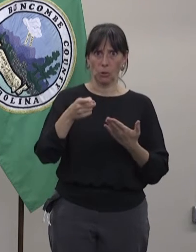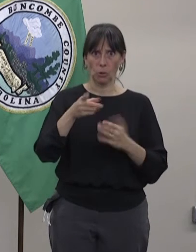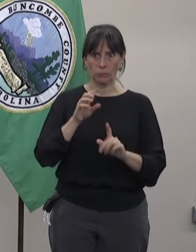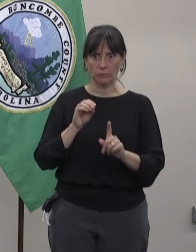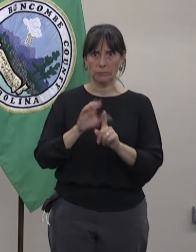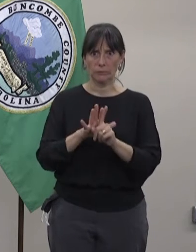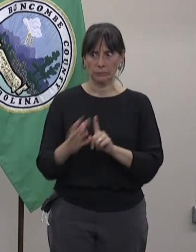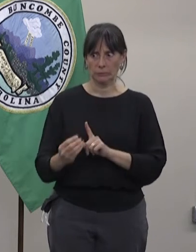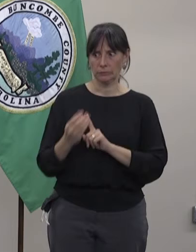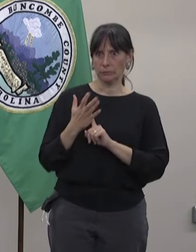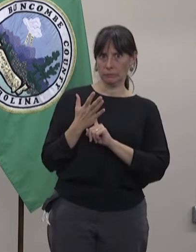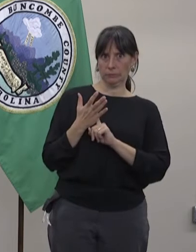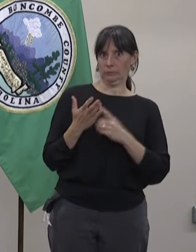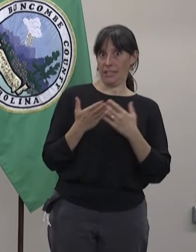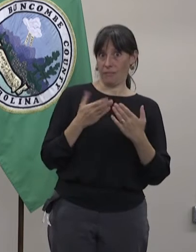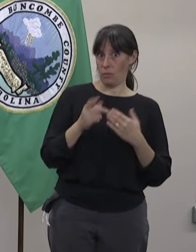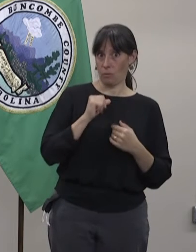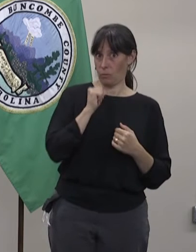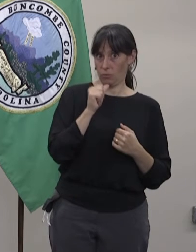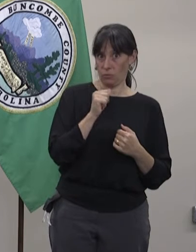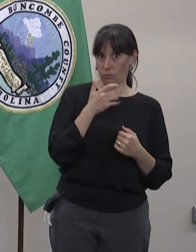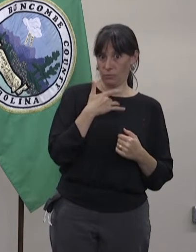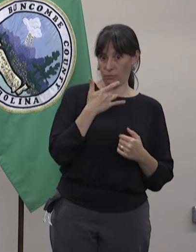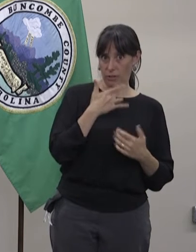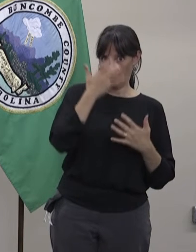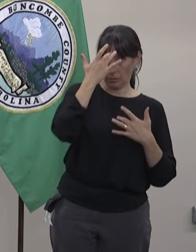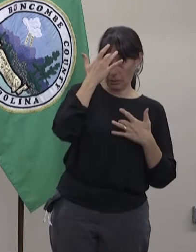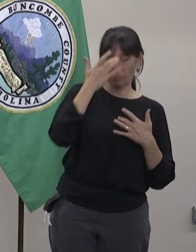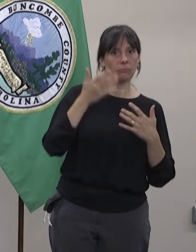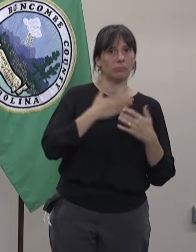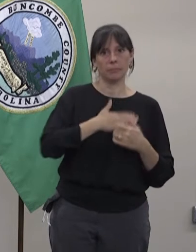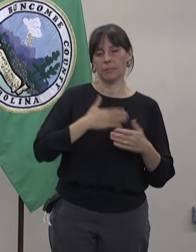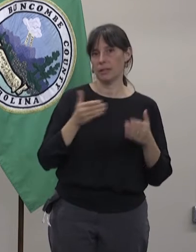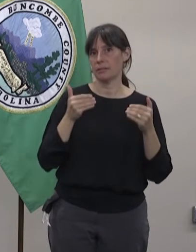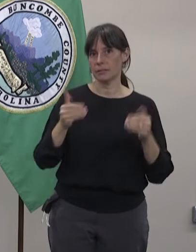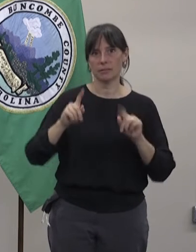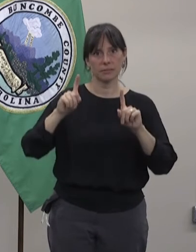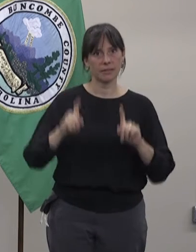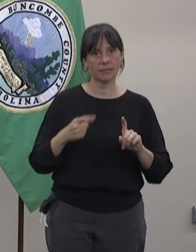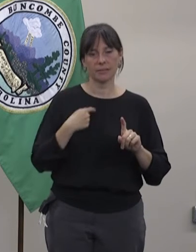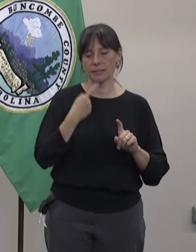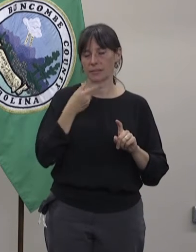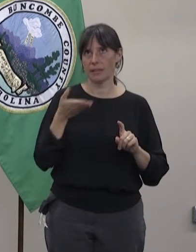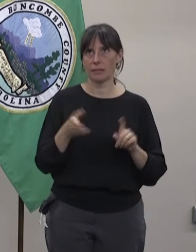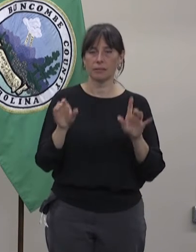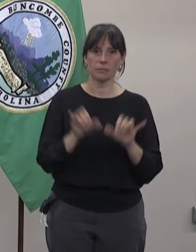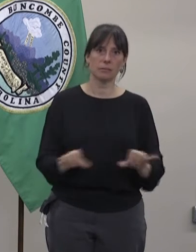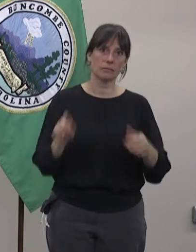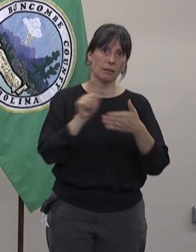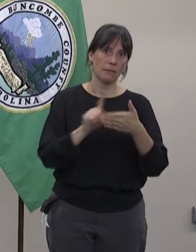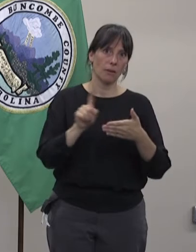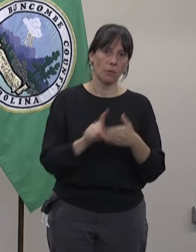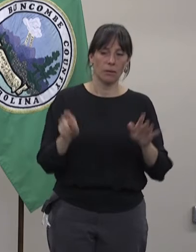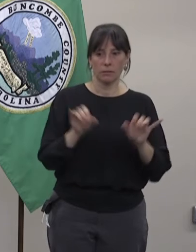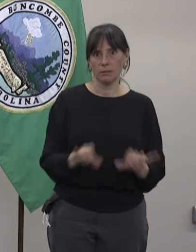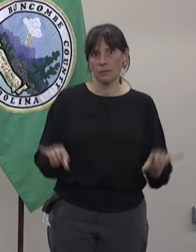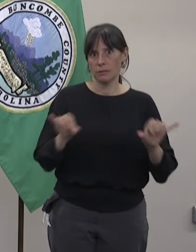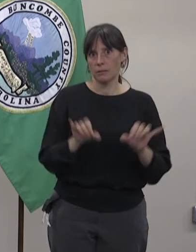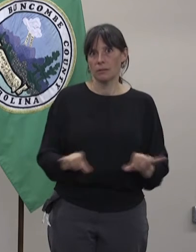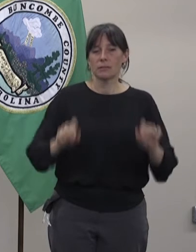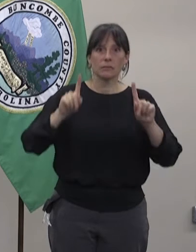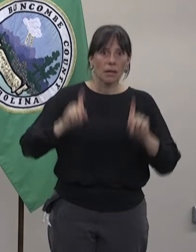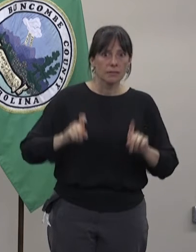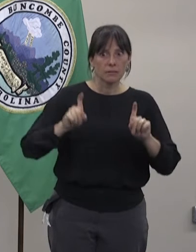que has estado expuesto al COVID-19, por favor, hazte la prueba. Lo digo, todas las semanas